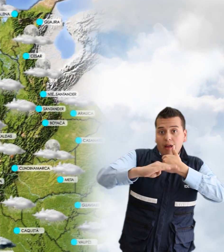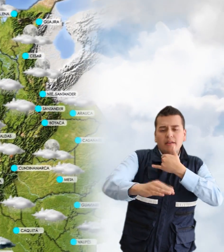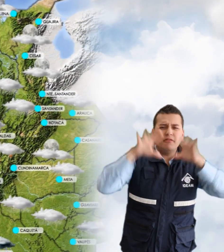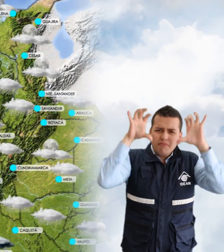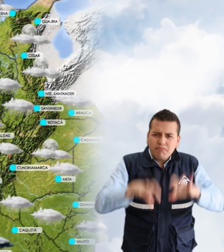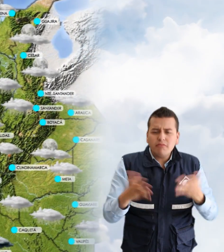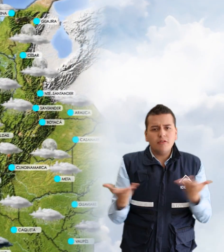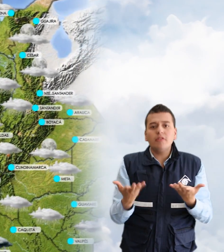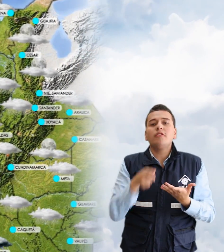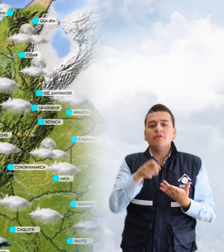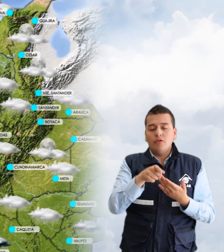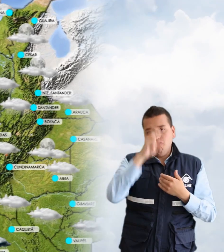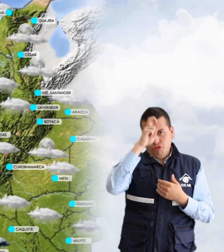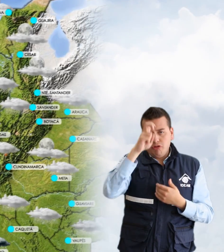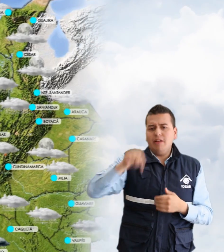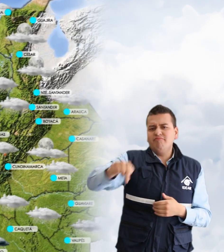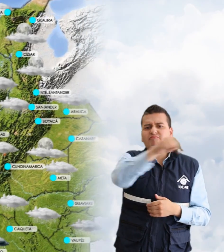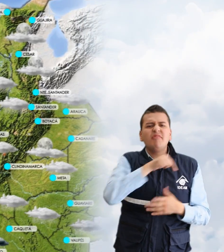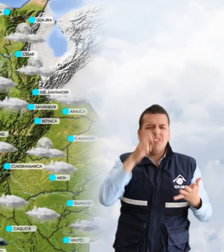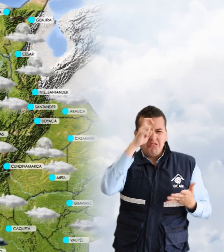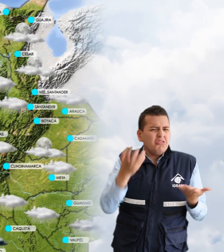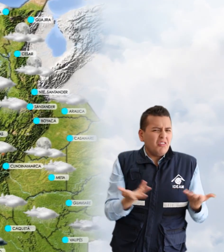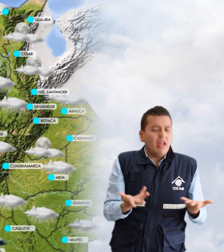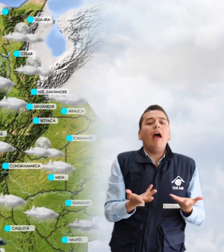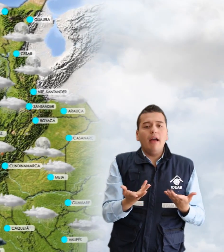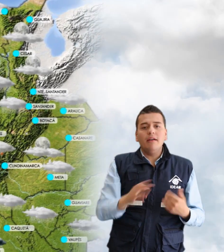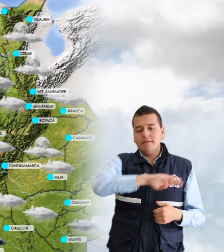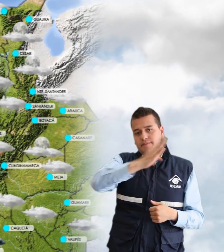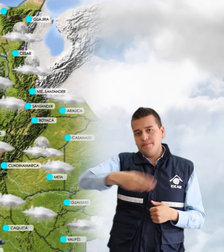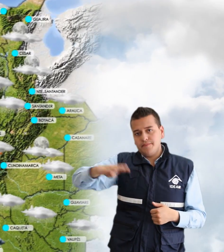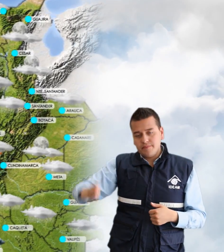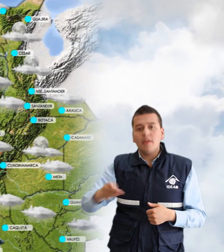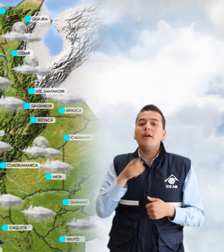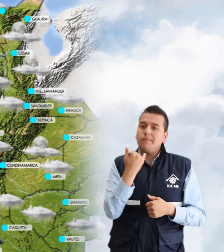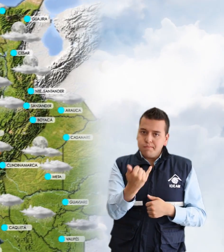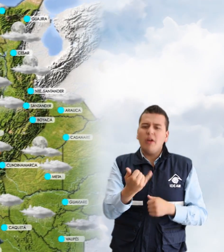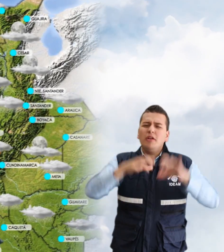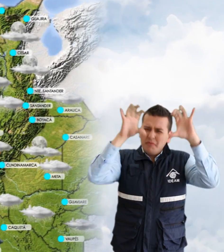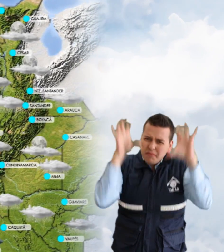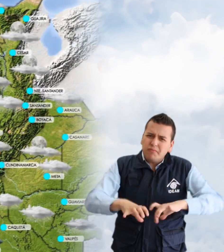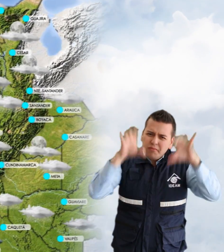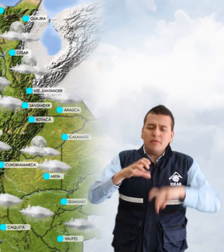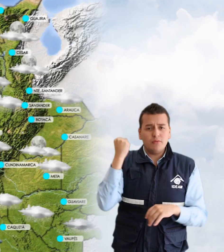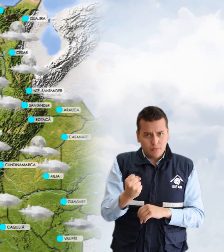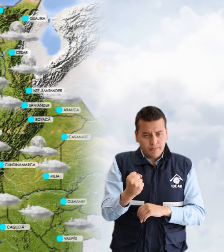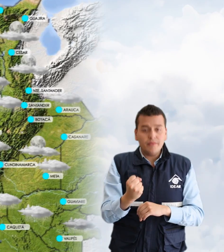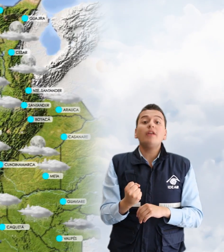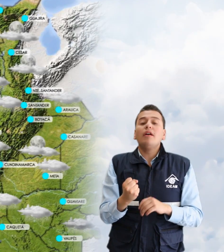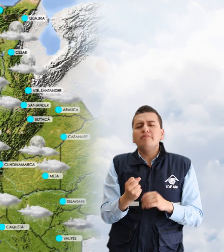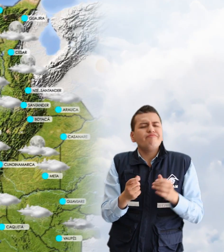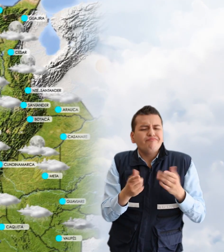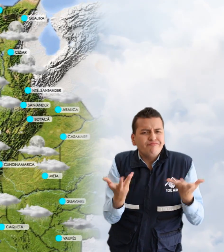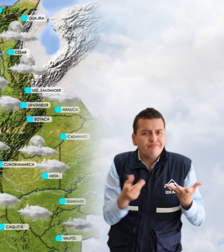concentren al norte de la región, específicamente para el departamento de Antioquia donde se presentarán las lluvias más intensas. También